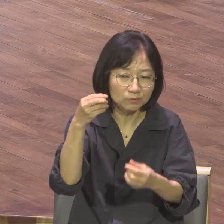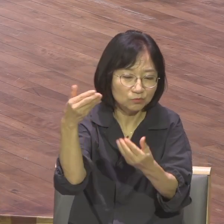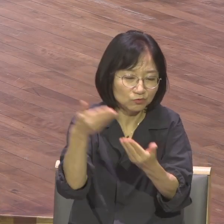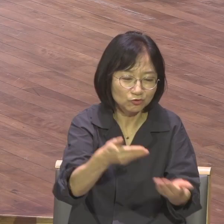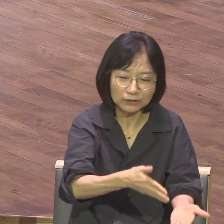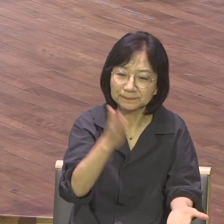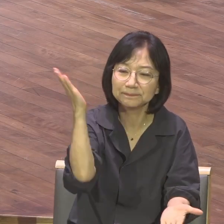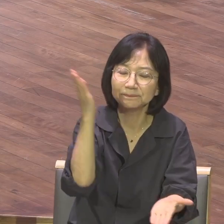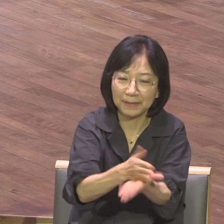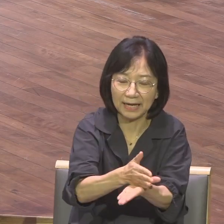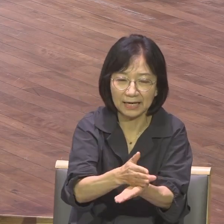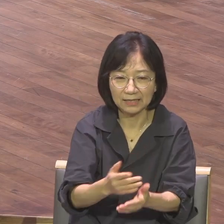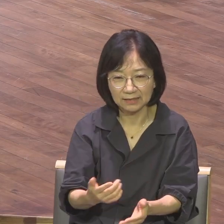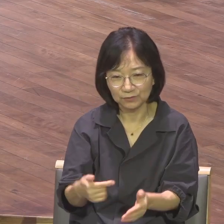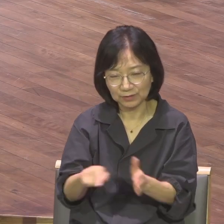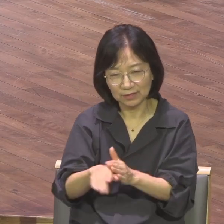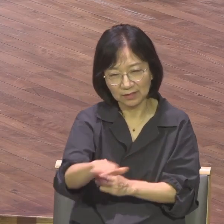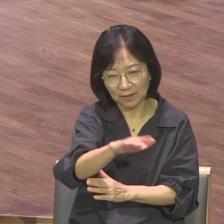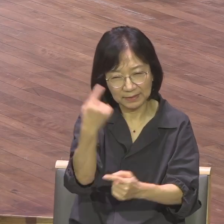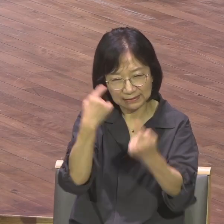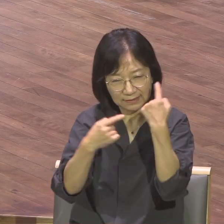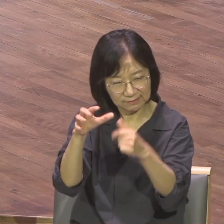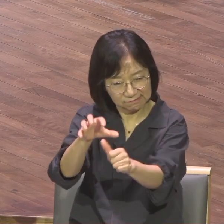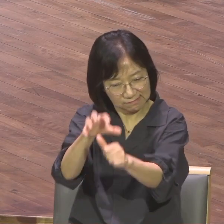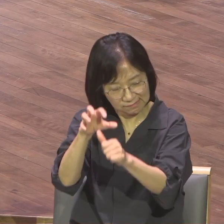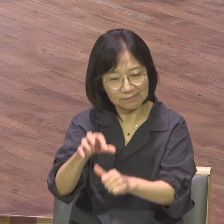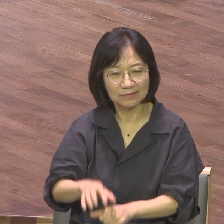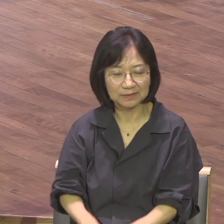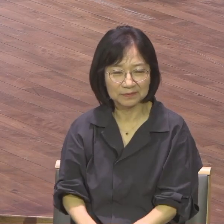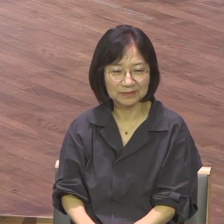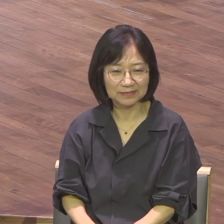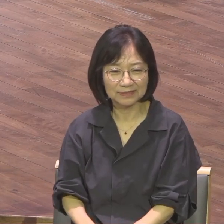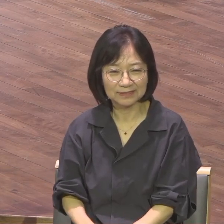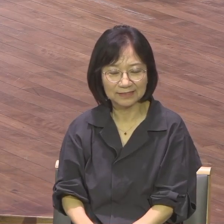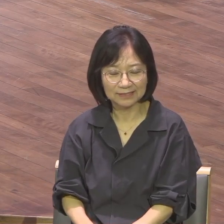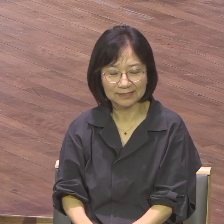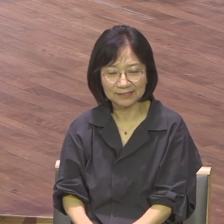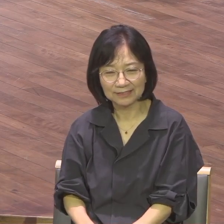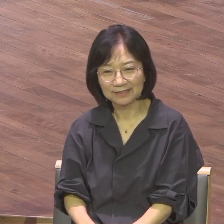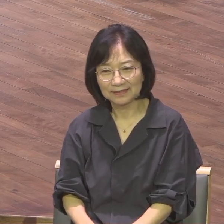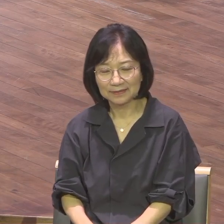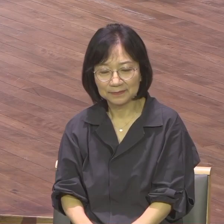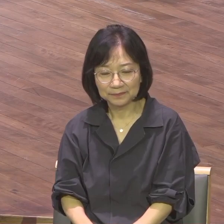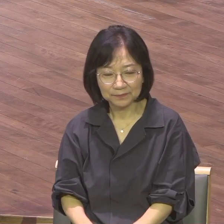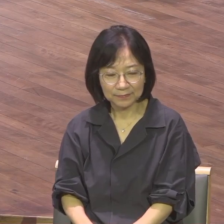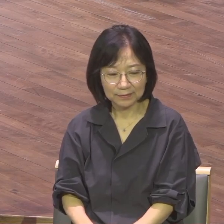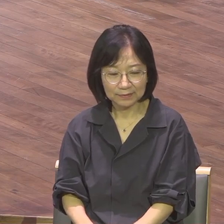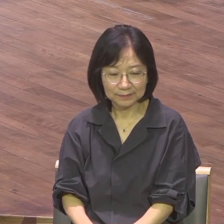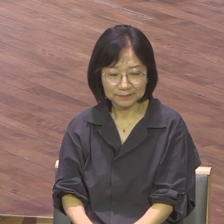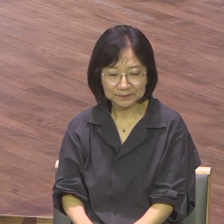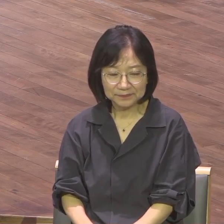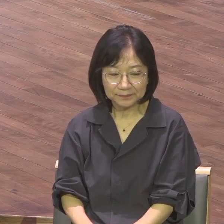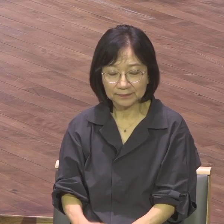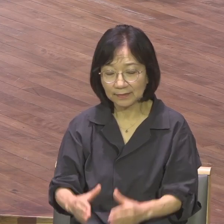출애국기 1장에 보게 되면 요셉시대의 사람들이 다 죽고 요셉을 알지 못하는 왕이 애국을 다스리면서